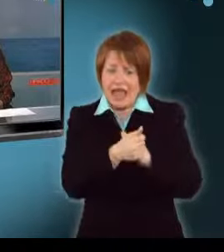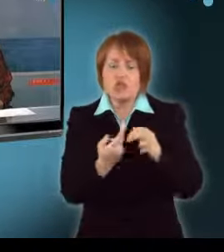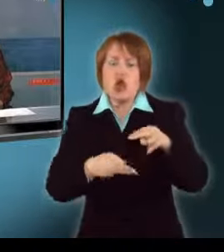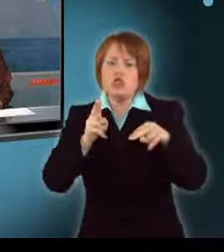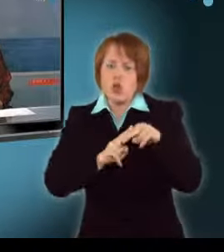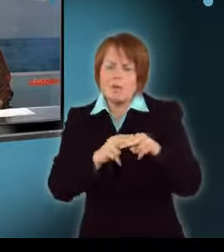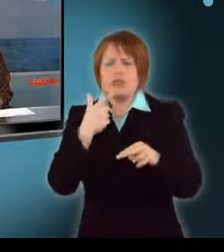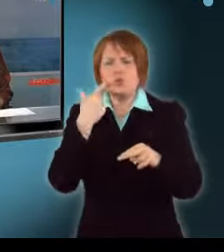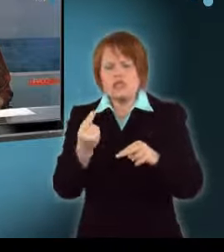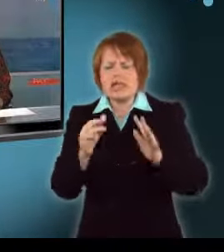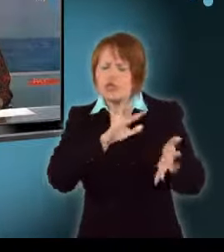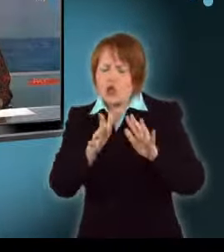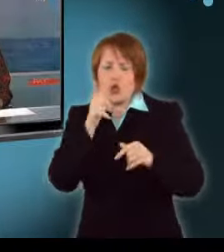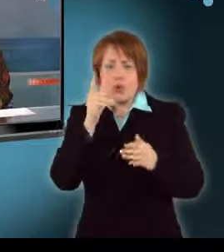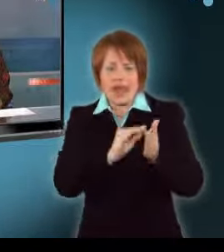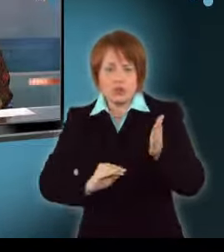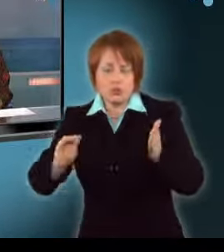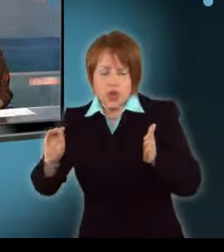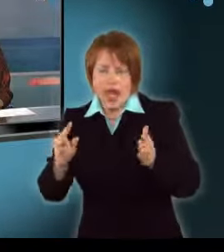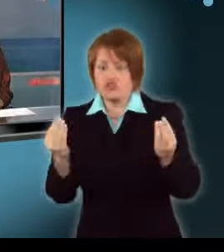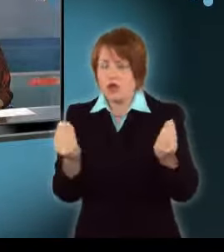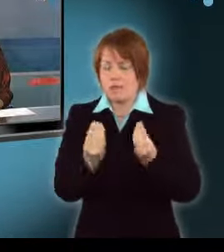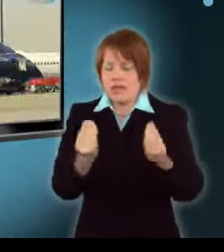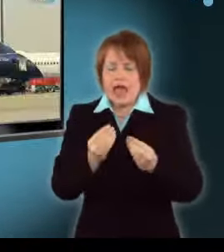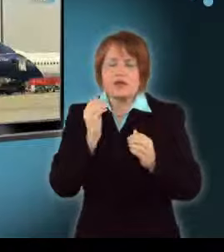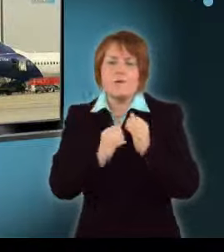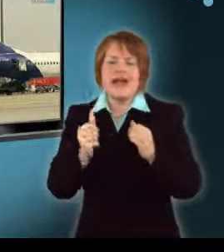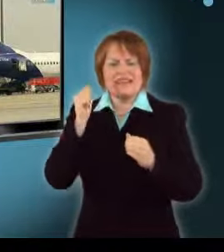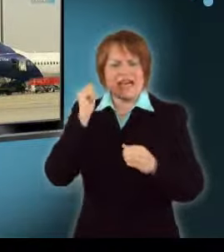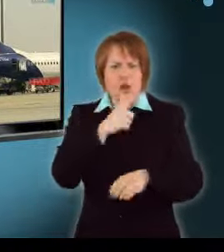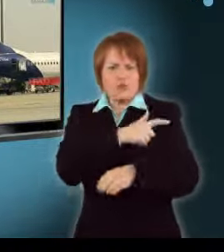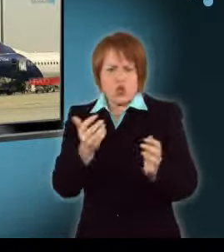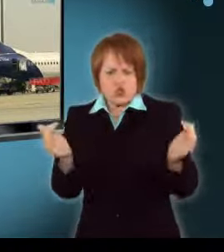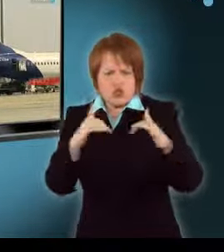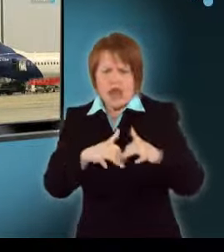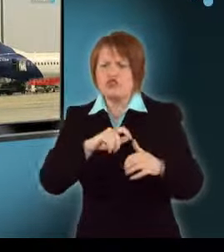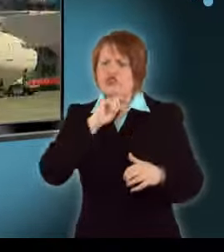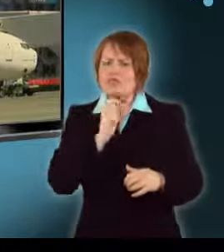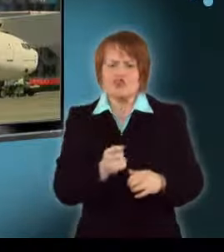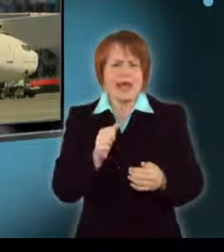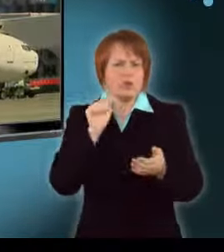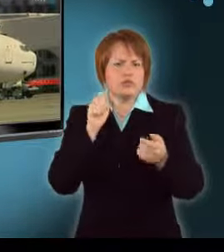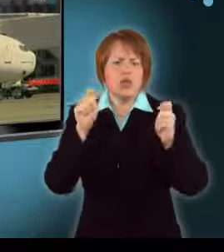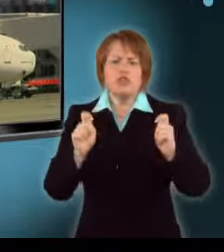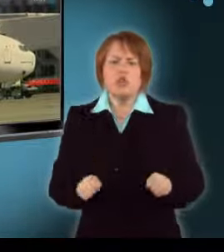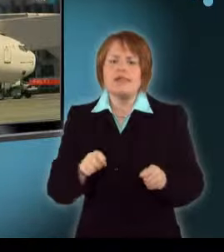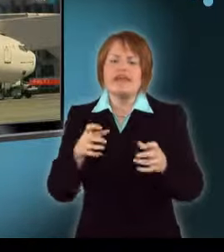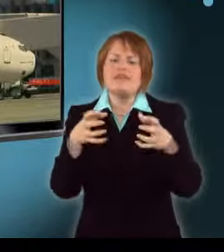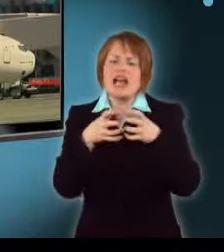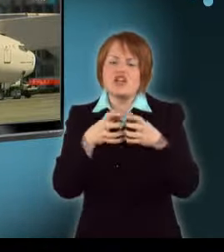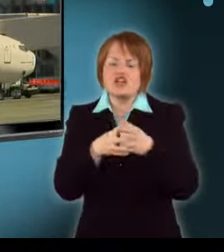környékén utalják, tudta meg a Népszabadság. Ennek az az oka, hogy a tegnapi közgyűlésen sem döntöttek a társaság tőkehelyzetének